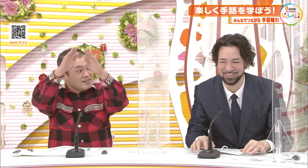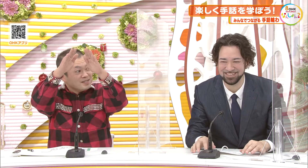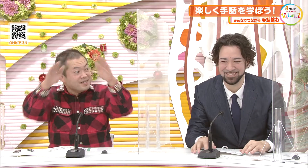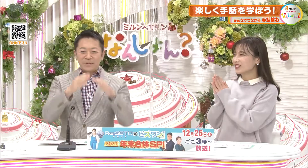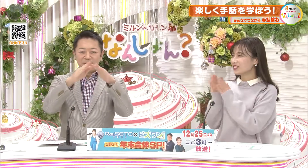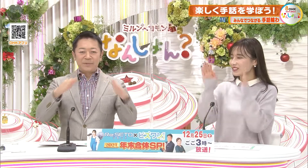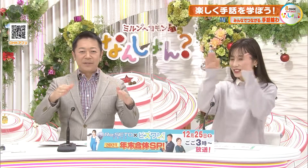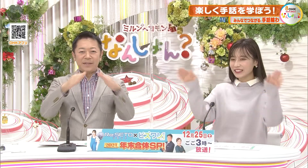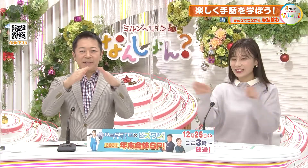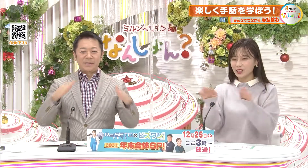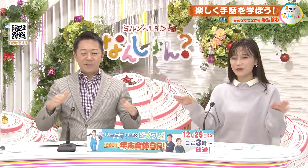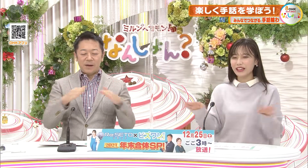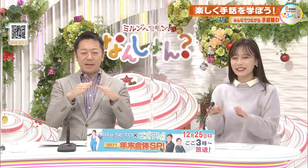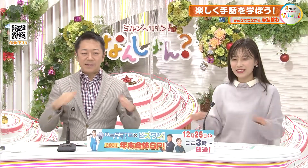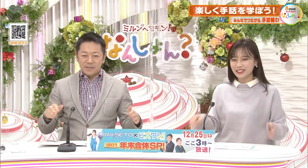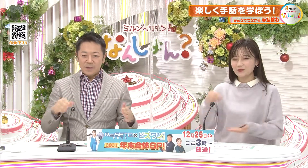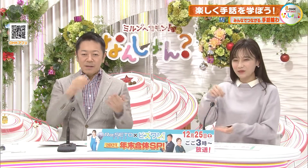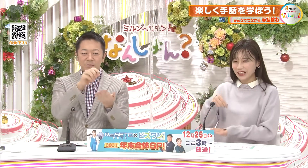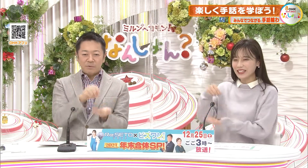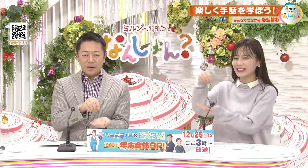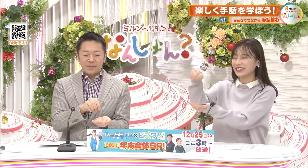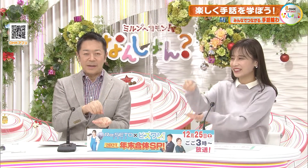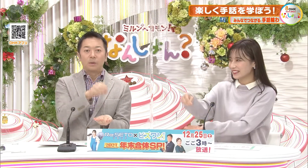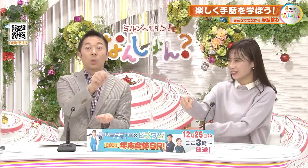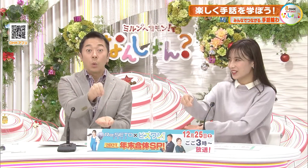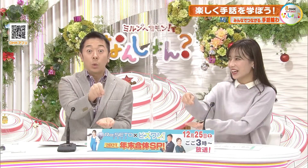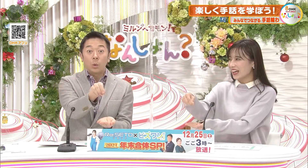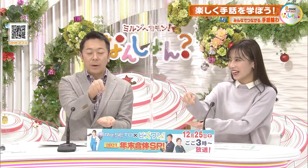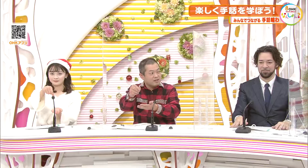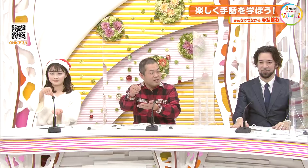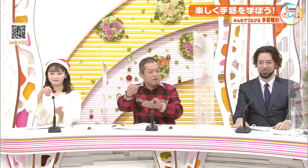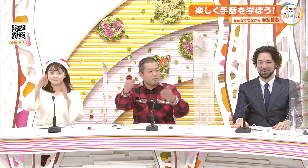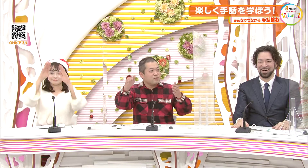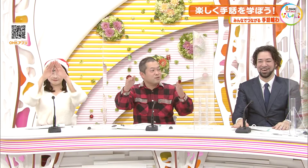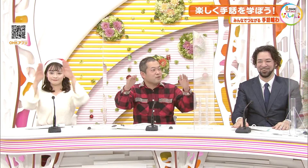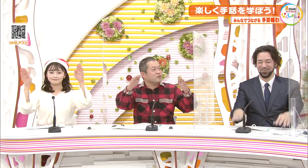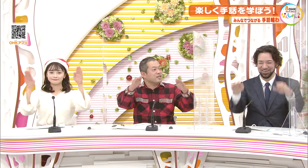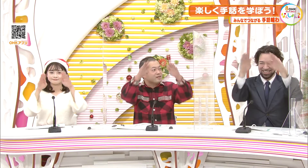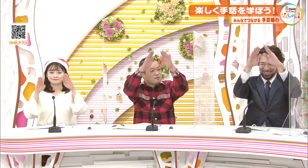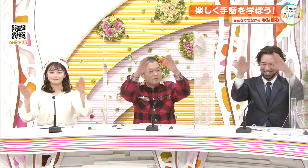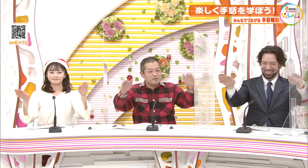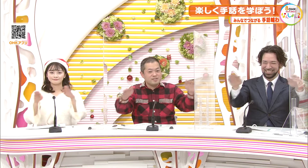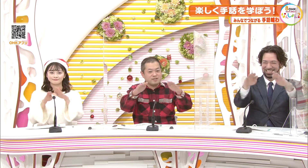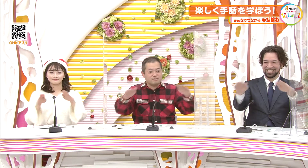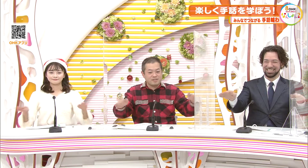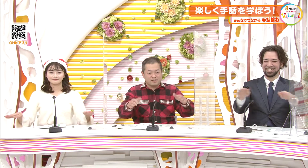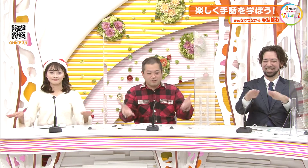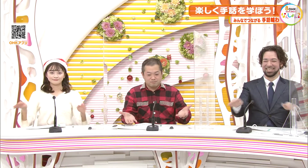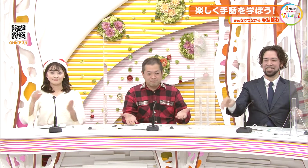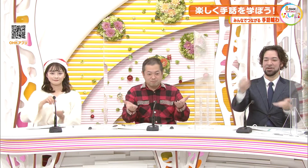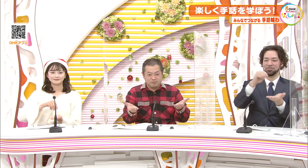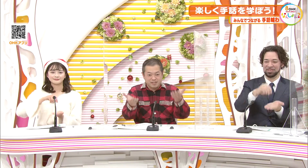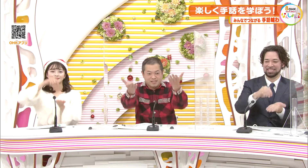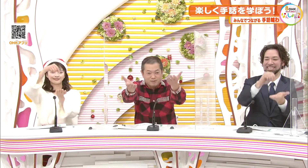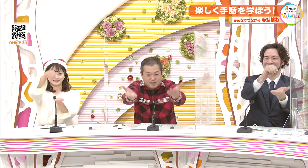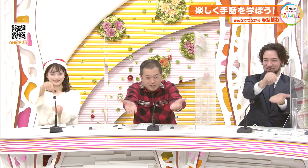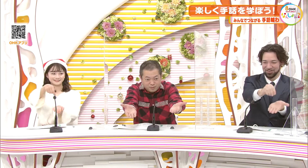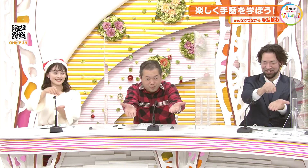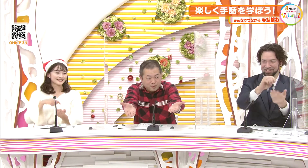クリスマスプレゼントはいぜひ組み合せてもクリスマスプレゼントじゃないですこうでも